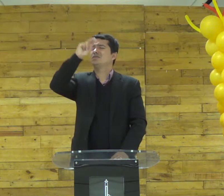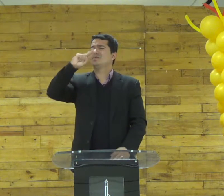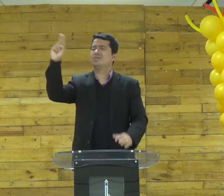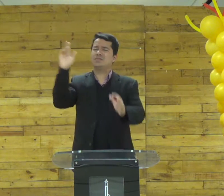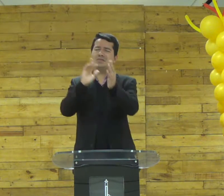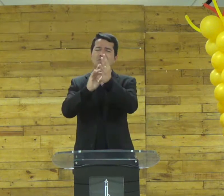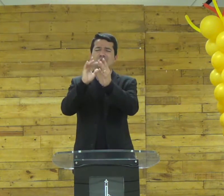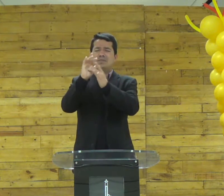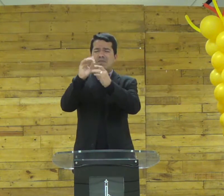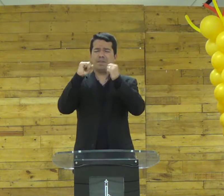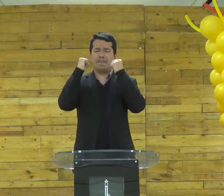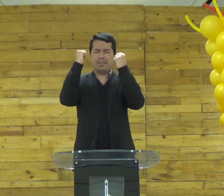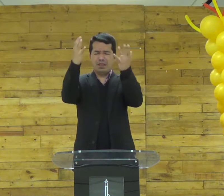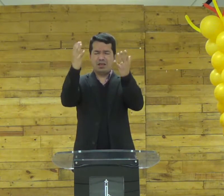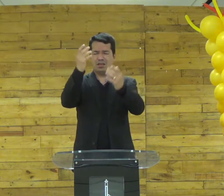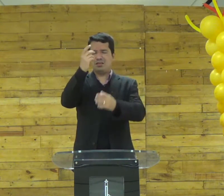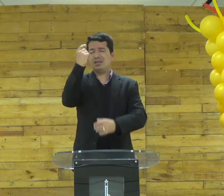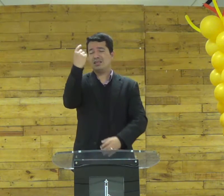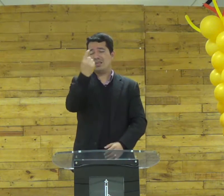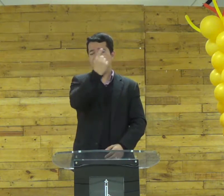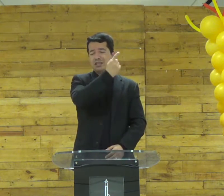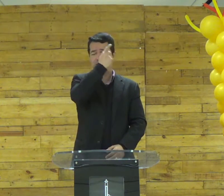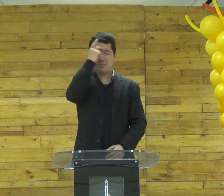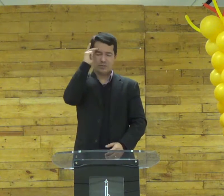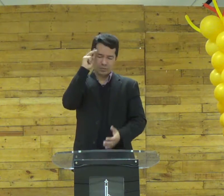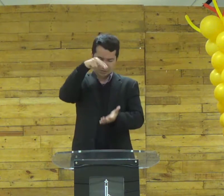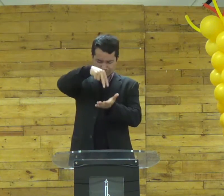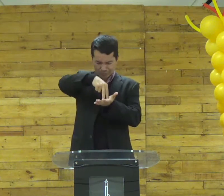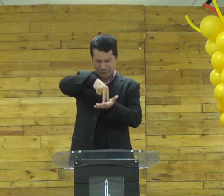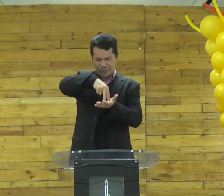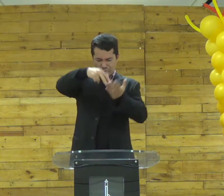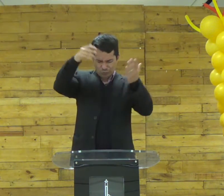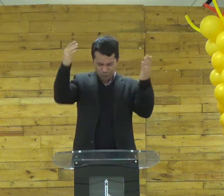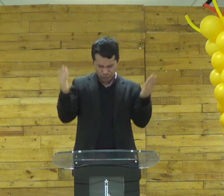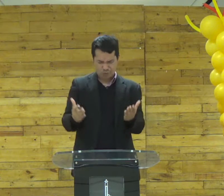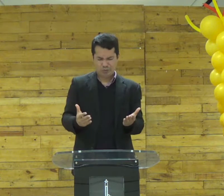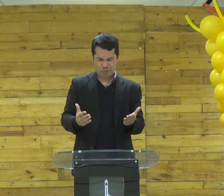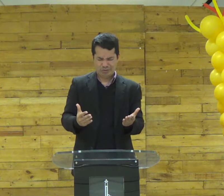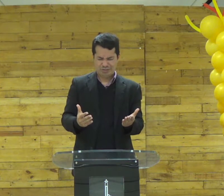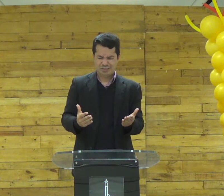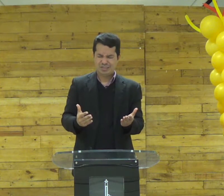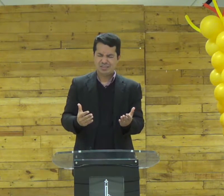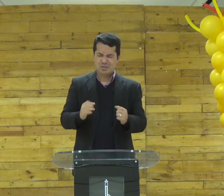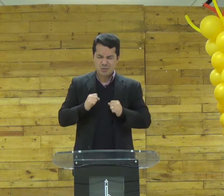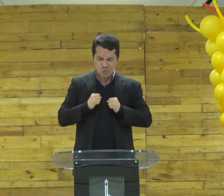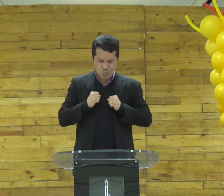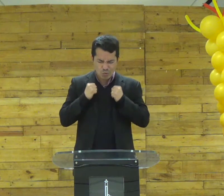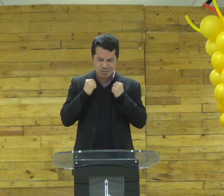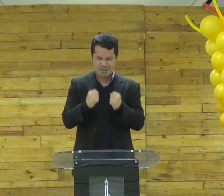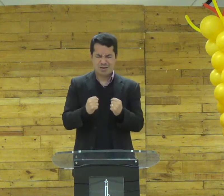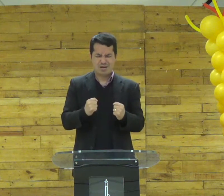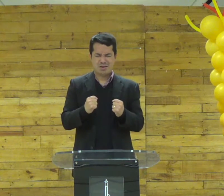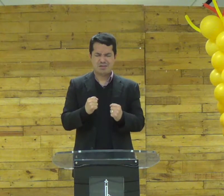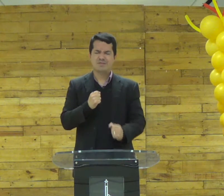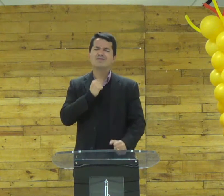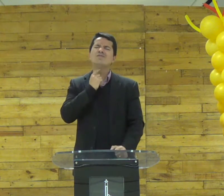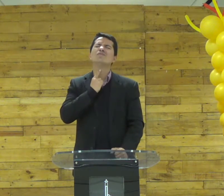pedimos em nome de Jesus pra que o Senhor dê pra cada um de nós que está em pé né as pessoas que ficaram em pé coragem